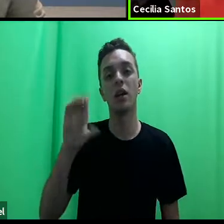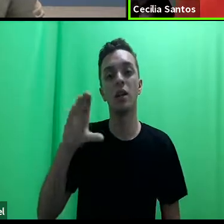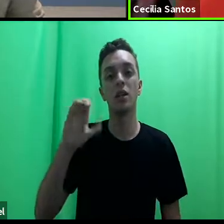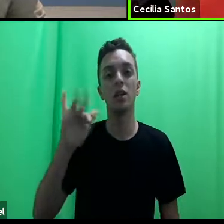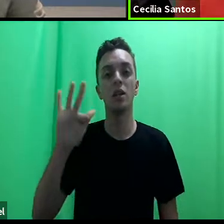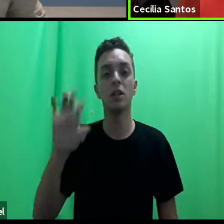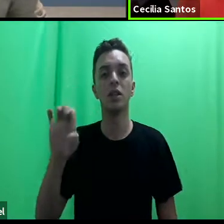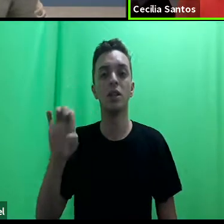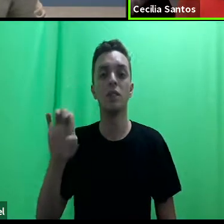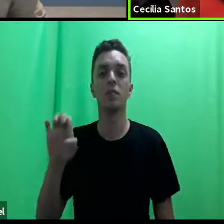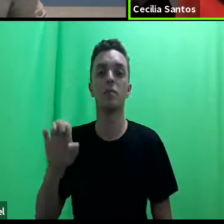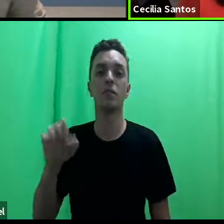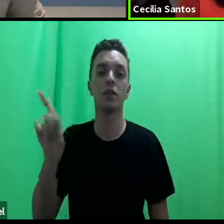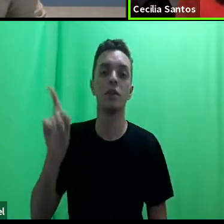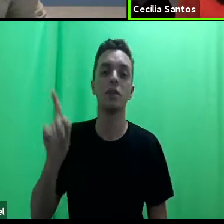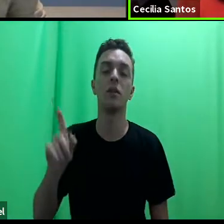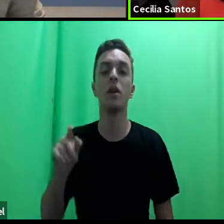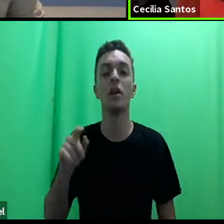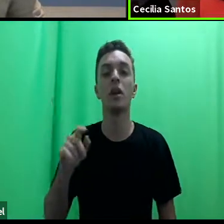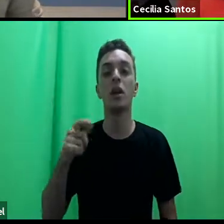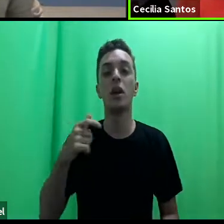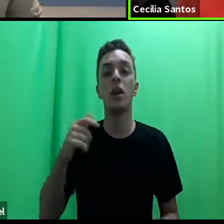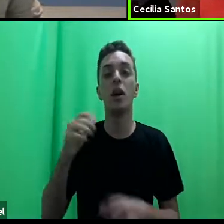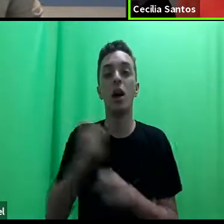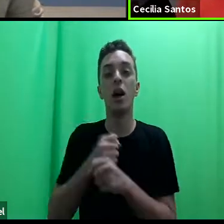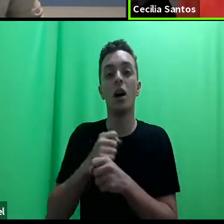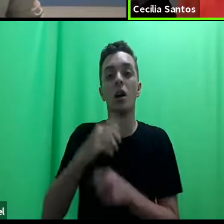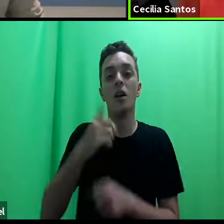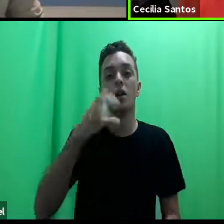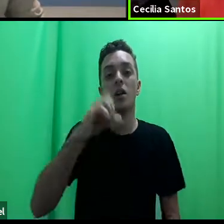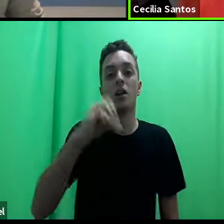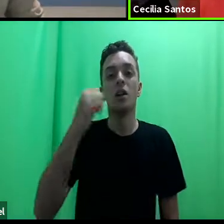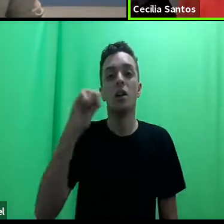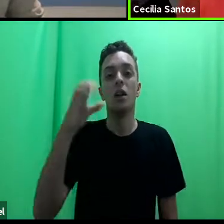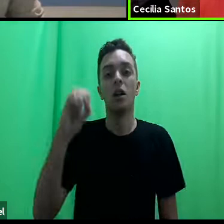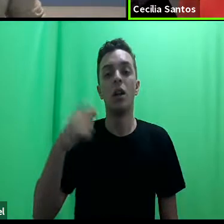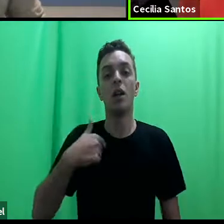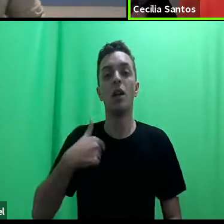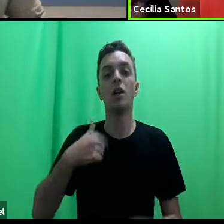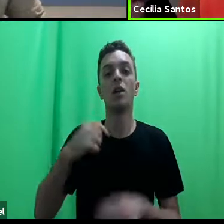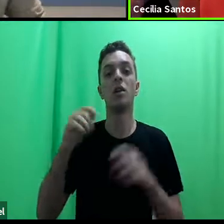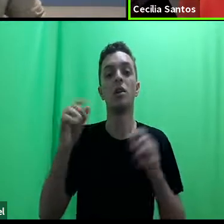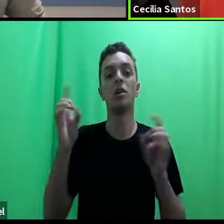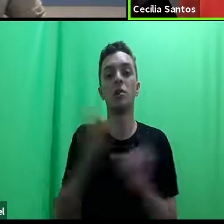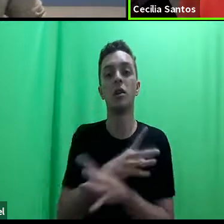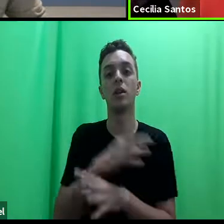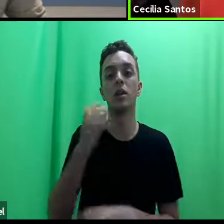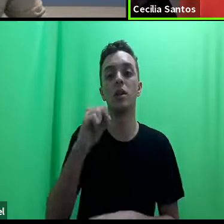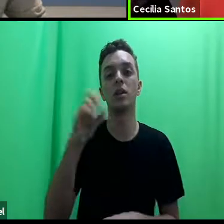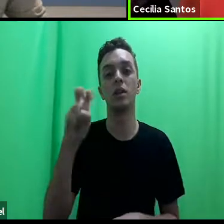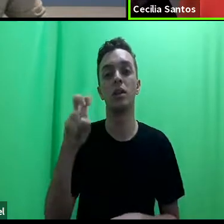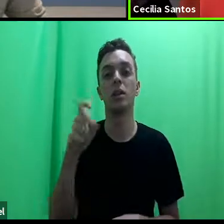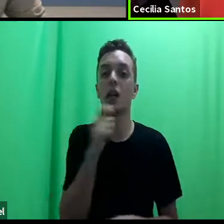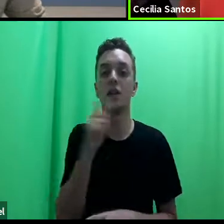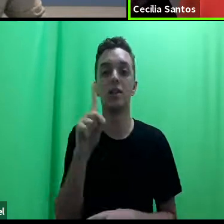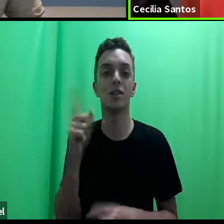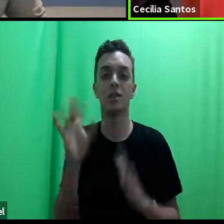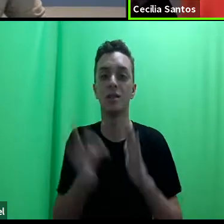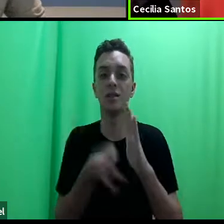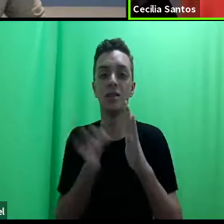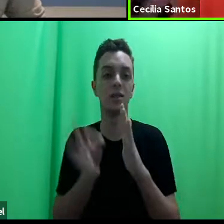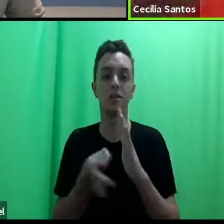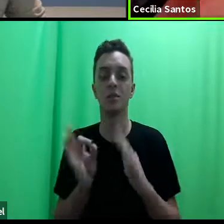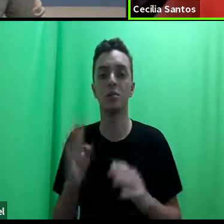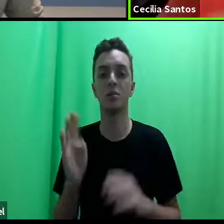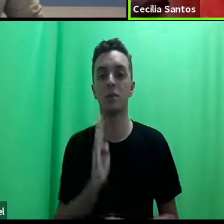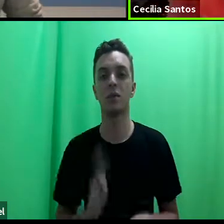Pernambuco, e foi nos anos 80, eu terminei em 85, e não havia ainda clínicas jurídicas no